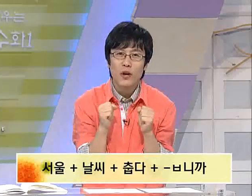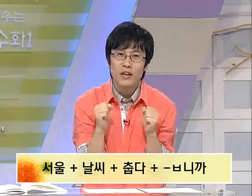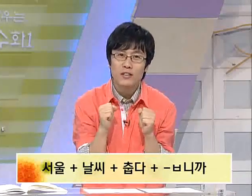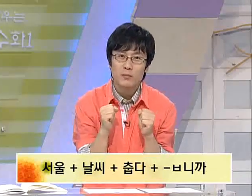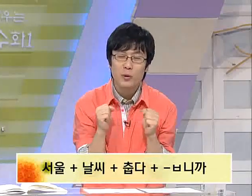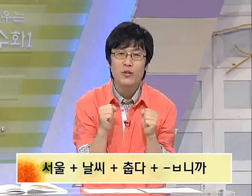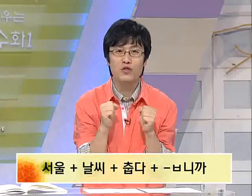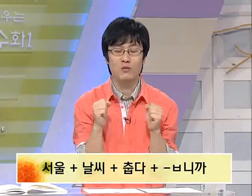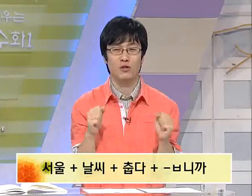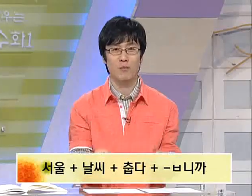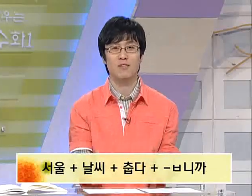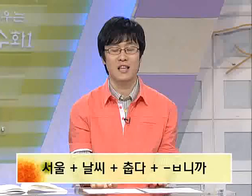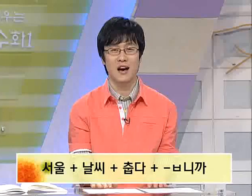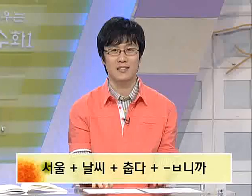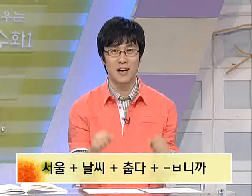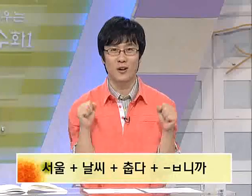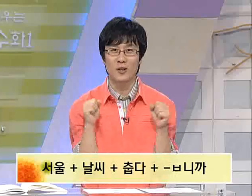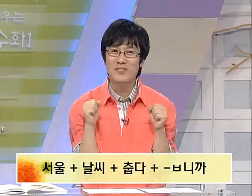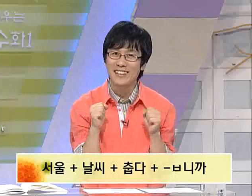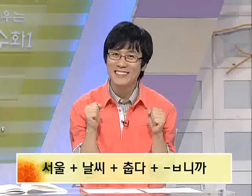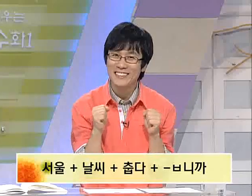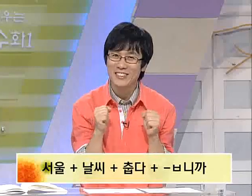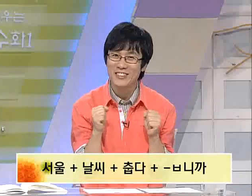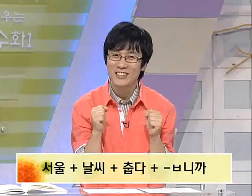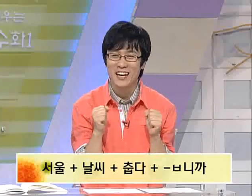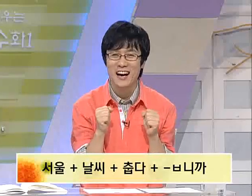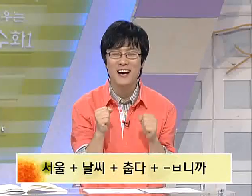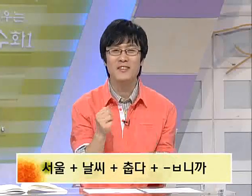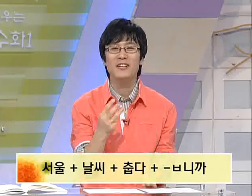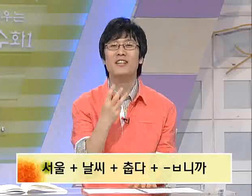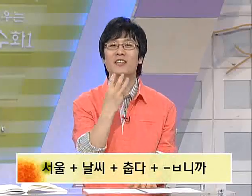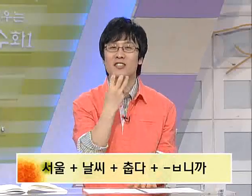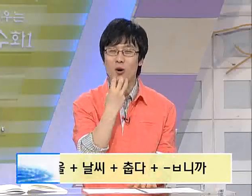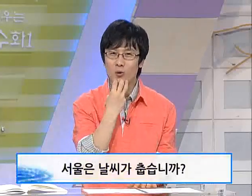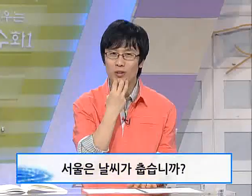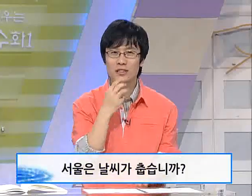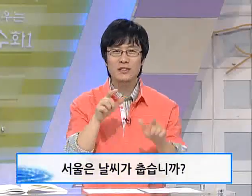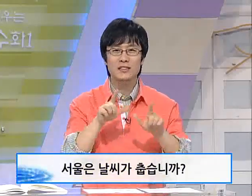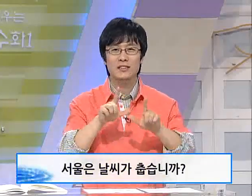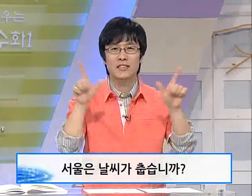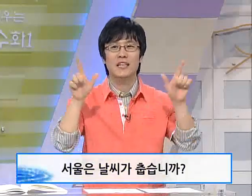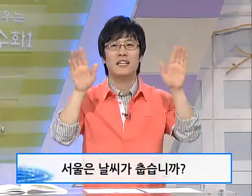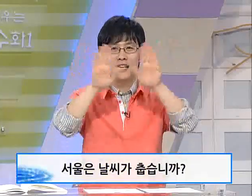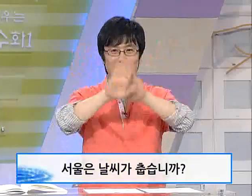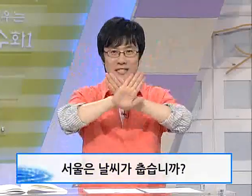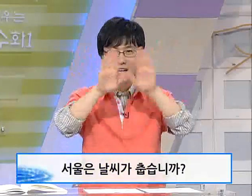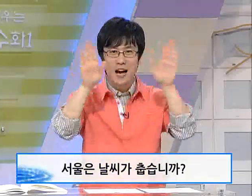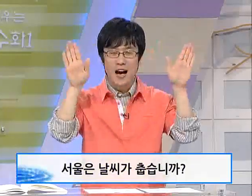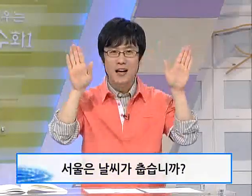모양을 표현해 주시면 됩니다. 자, 어렵지 않으시죠? 자, 서울은 날씨가